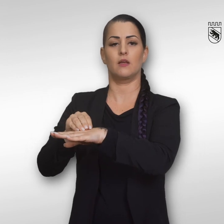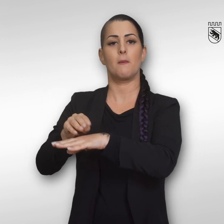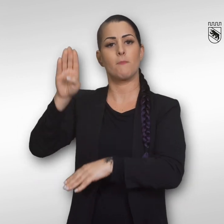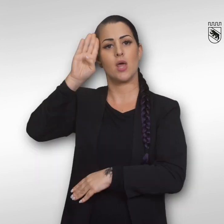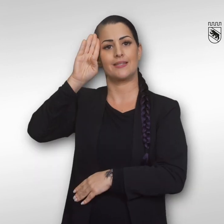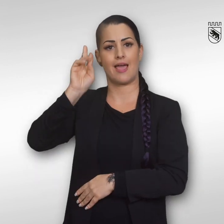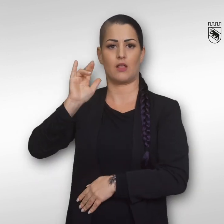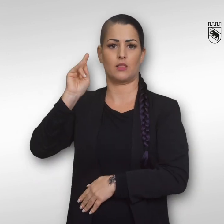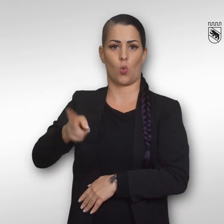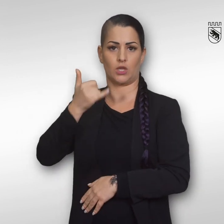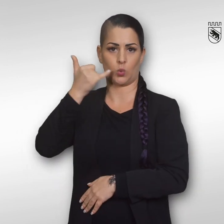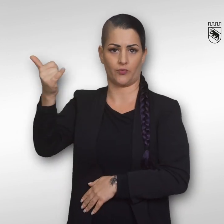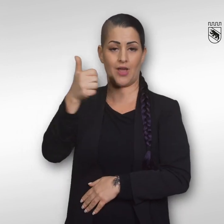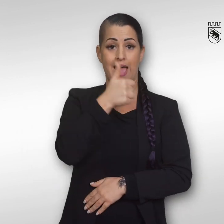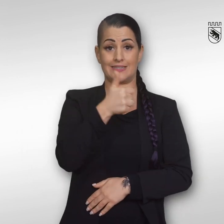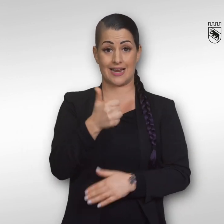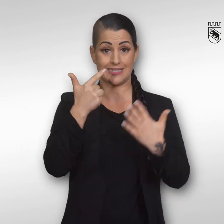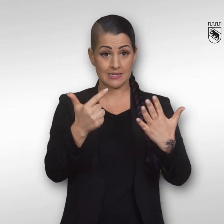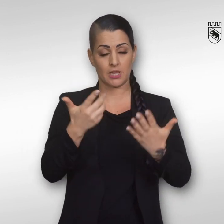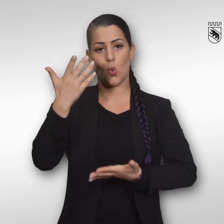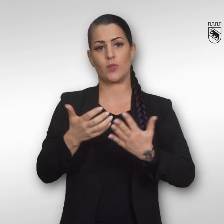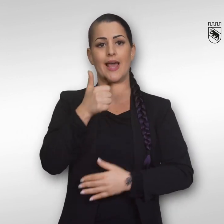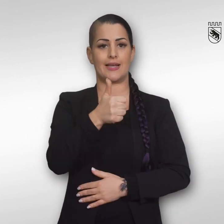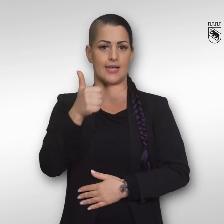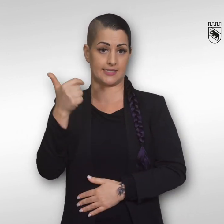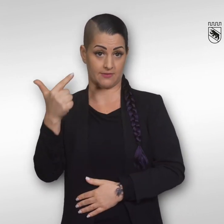wenn Sie Ihr Boot verloren haben und dieses führerlos die Aare hinuntertreibt.